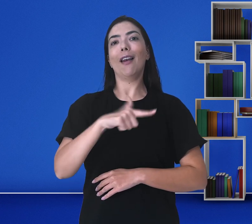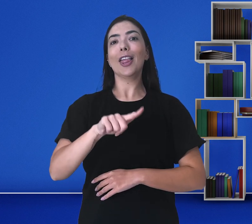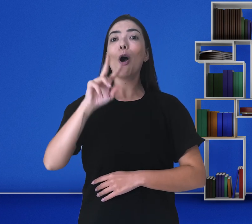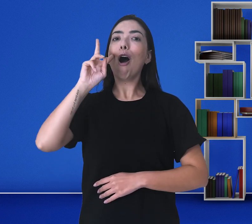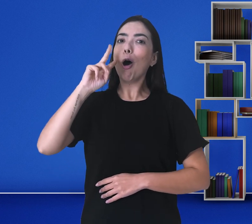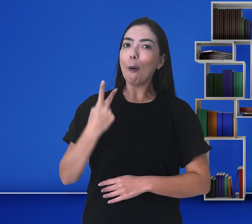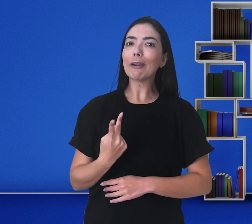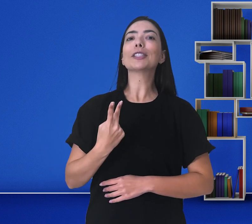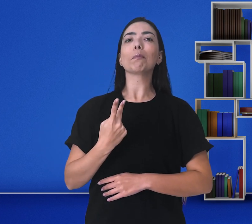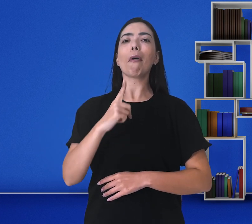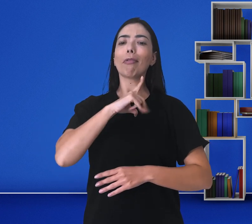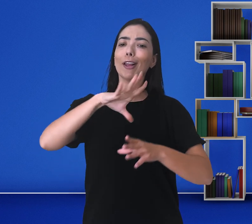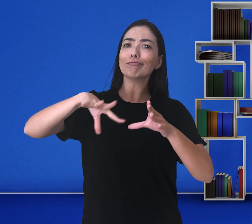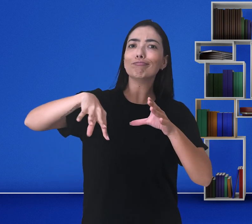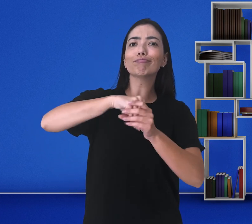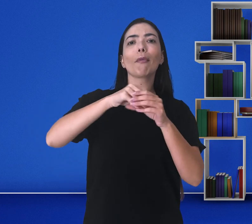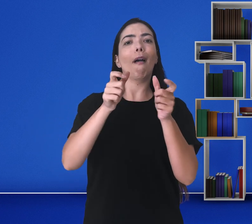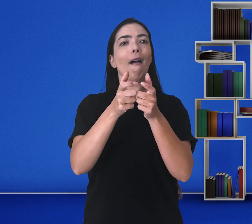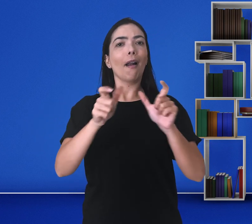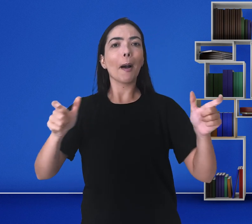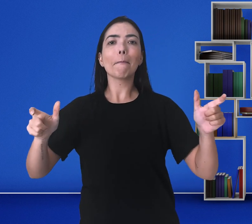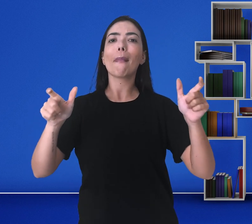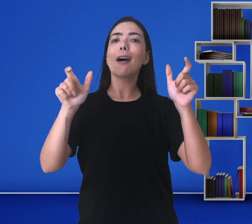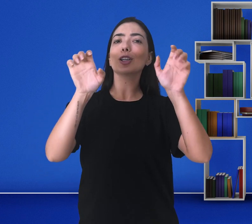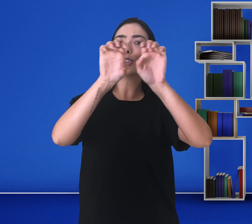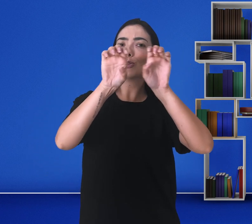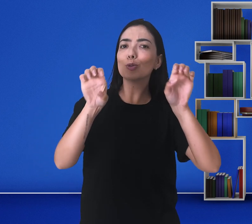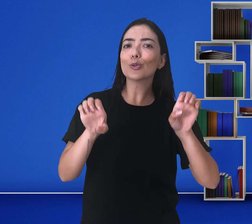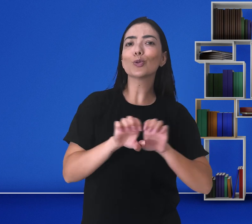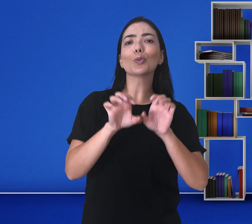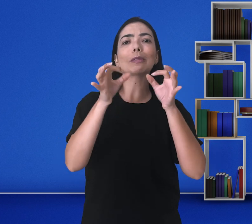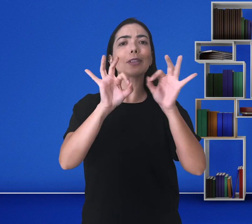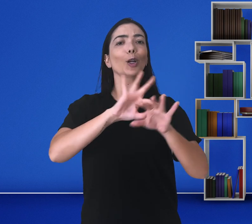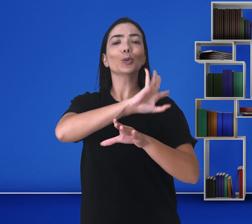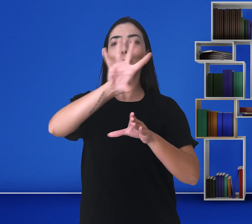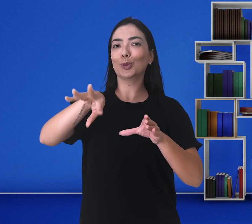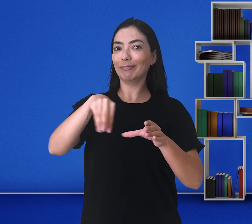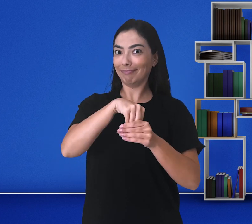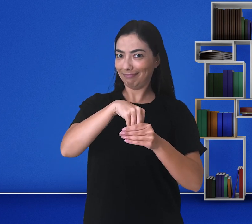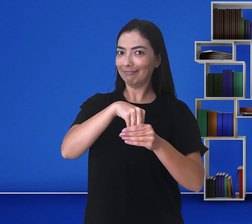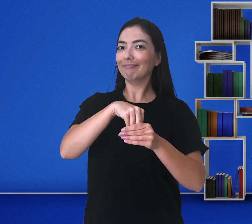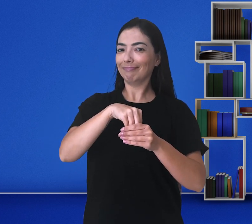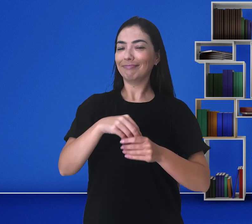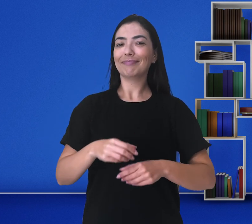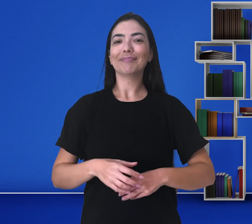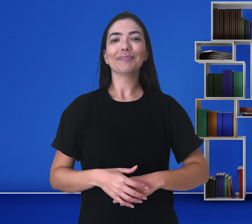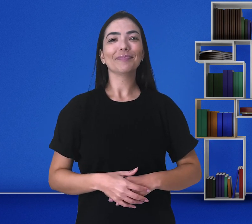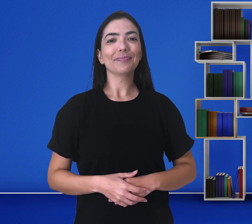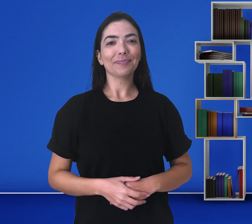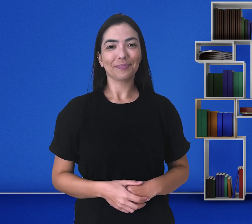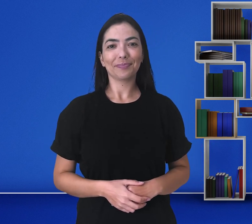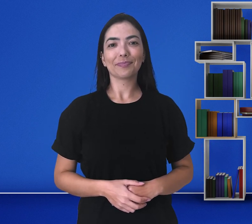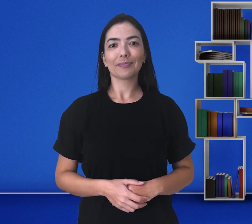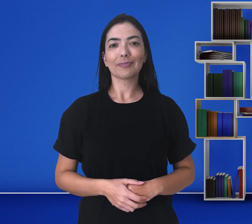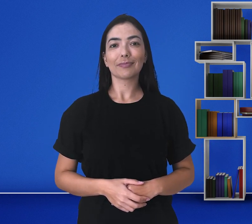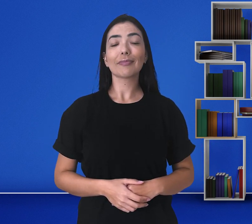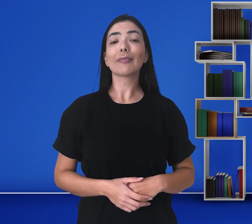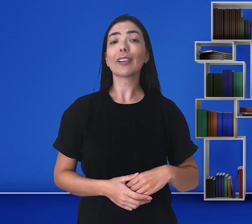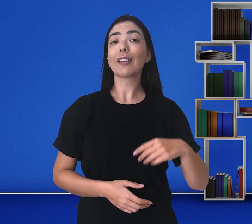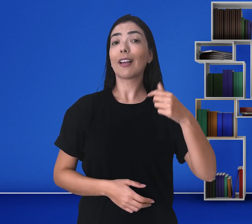oficial. Ela tem gramática, estrutura, sintaxe, tudo que o idioma possui. E a décima